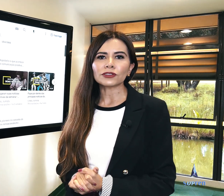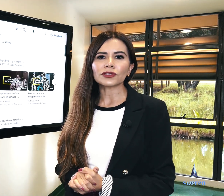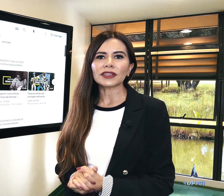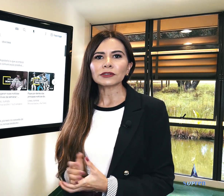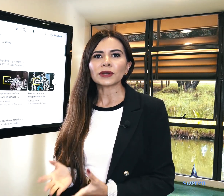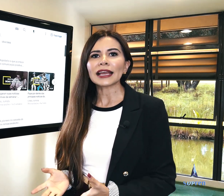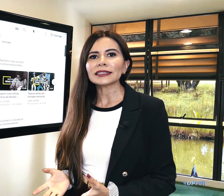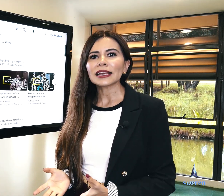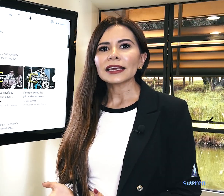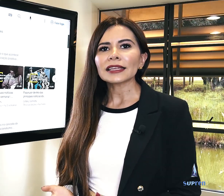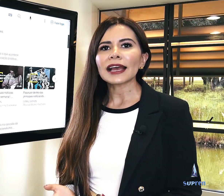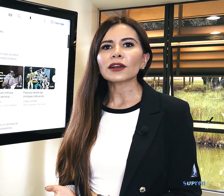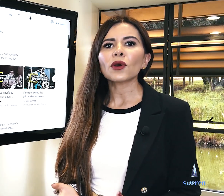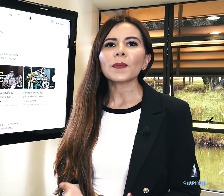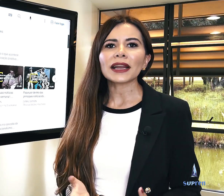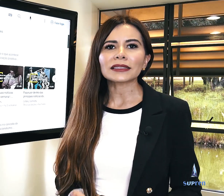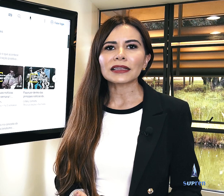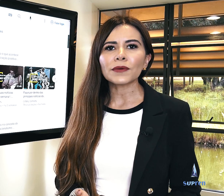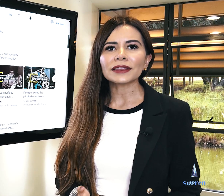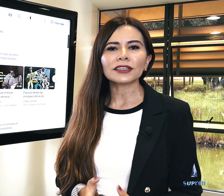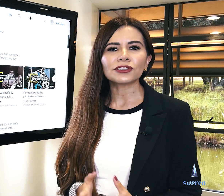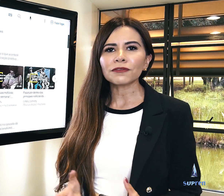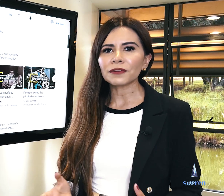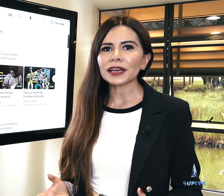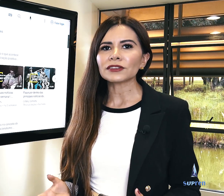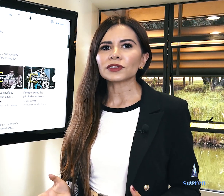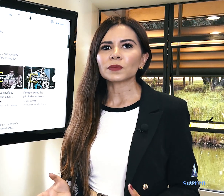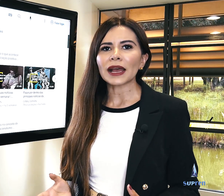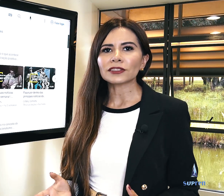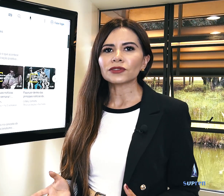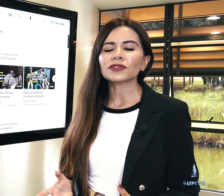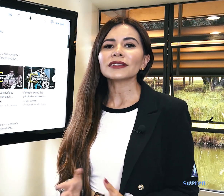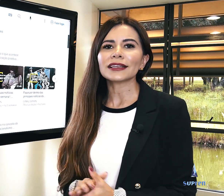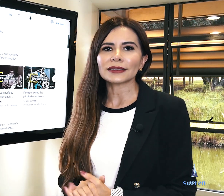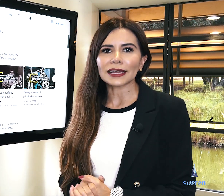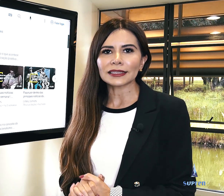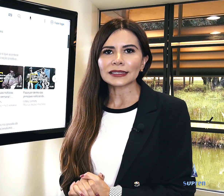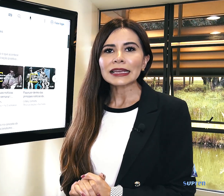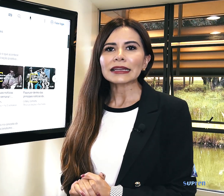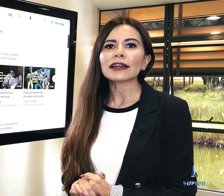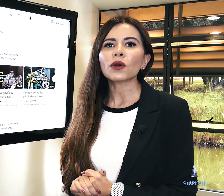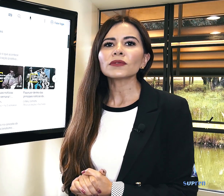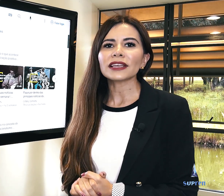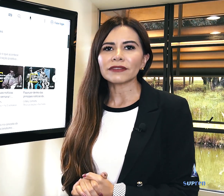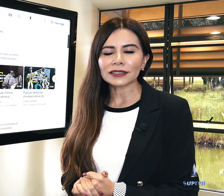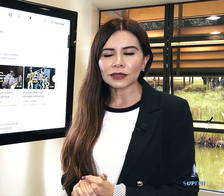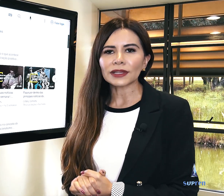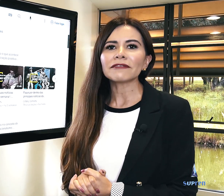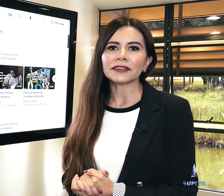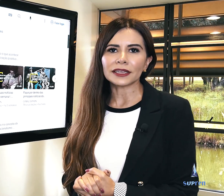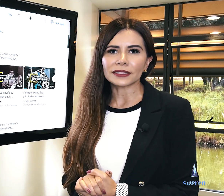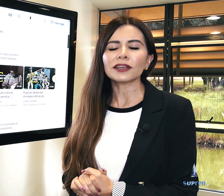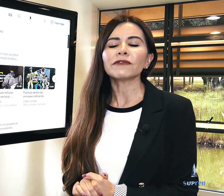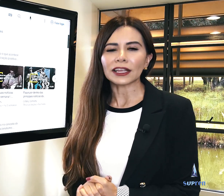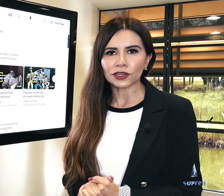naturais e da cooperação entre diferentes partes interessadas na conservação da vida selvagem.